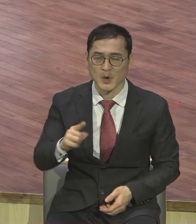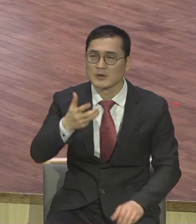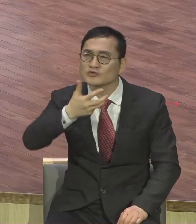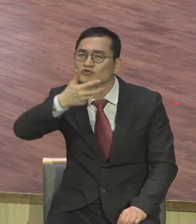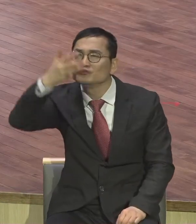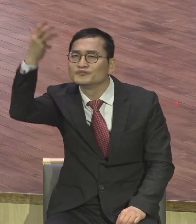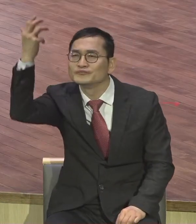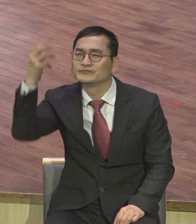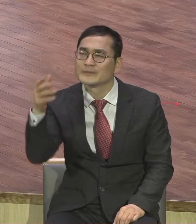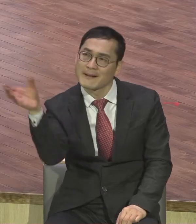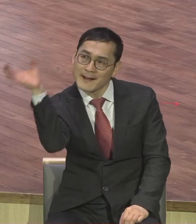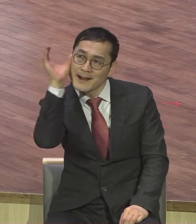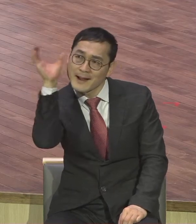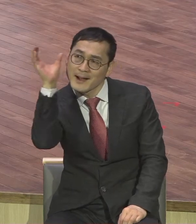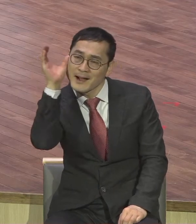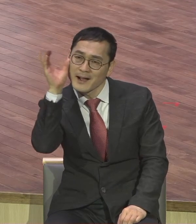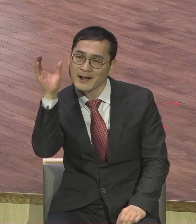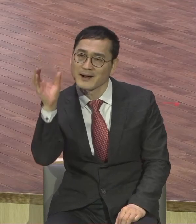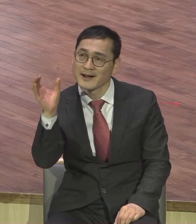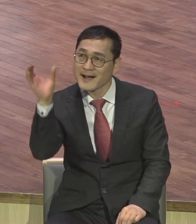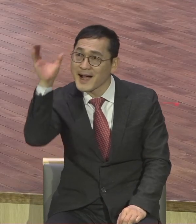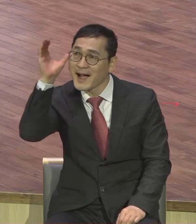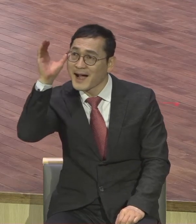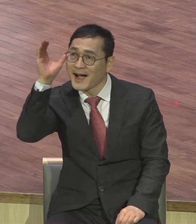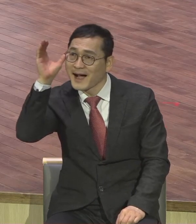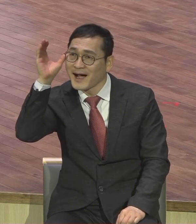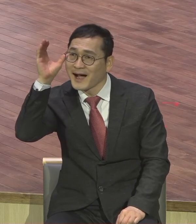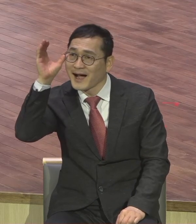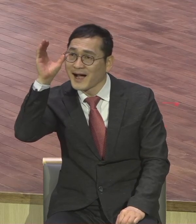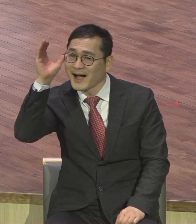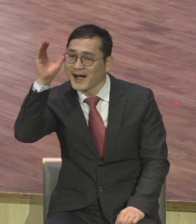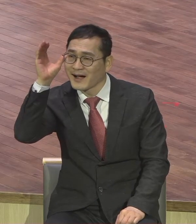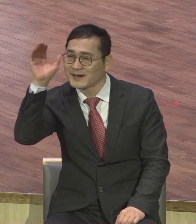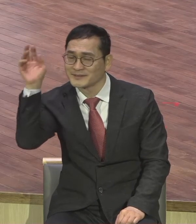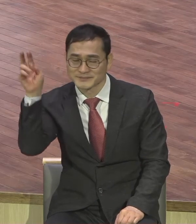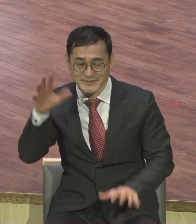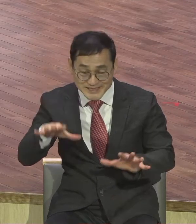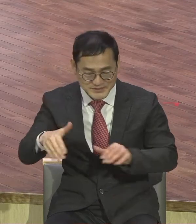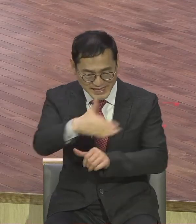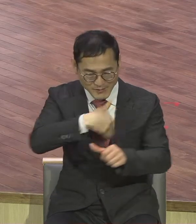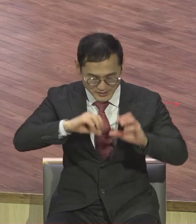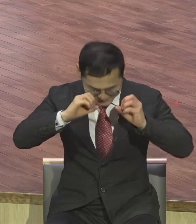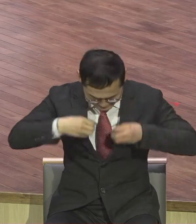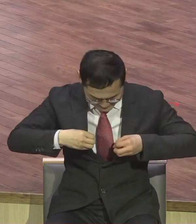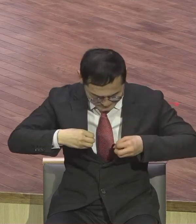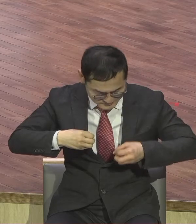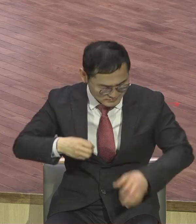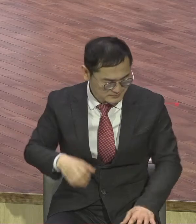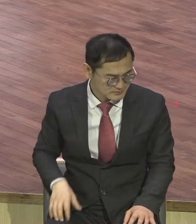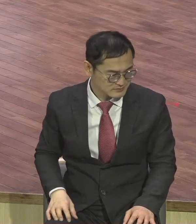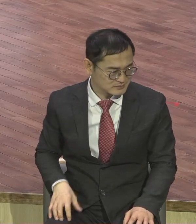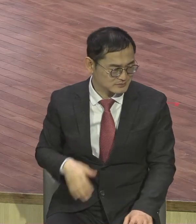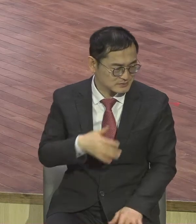빠져있다가 자기가 처한 실제 상황을 깨닫게 되는 시간을 말합니다 현타 현타가 빨리 와야